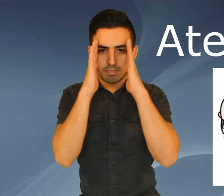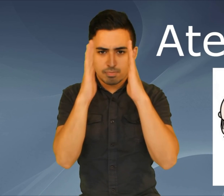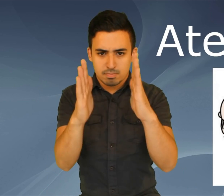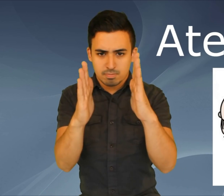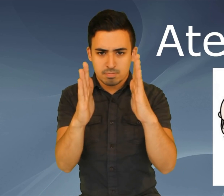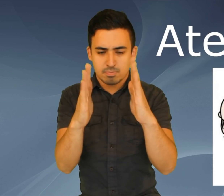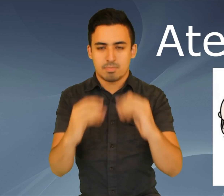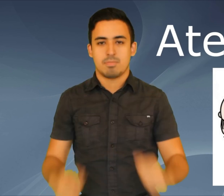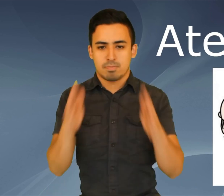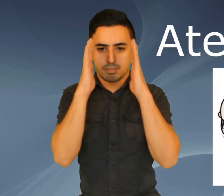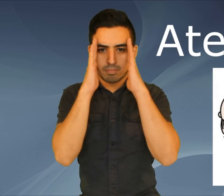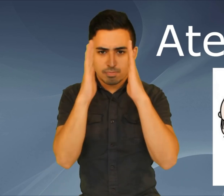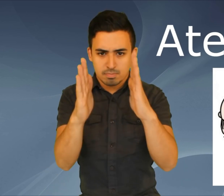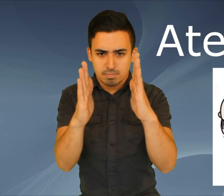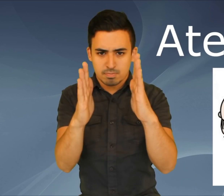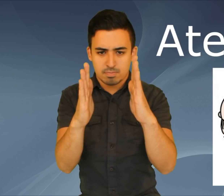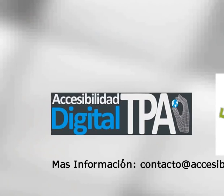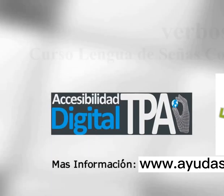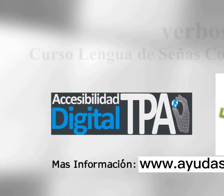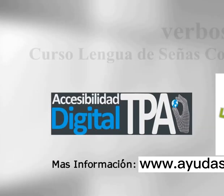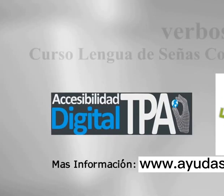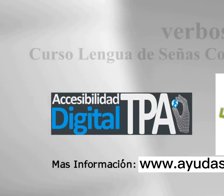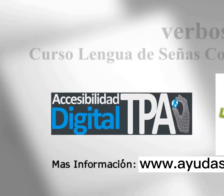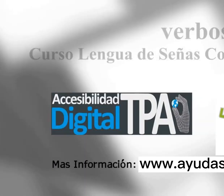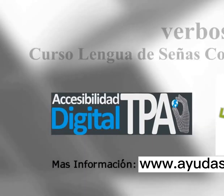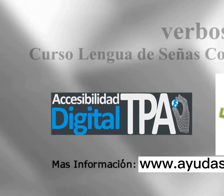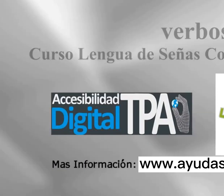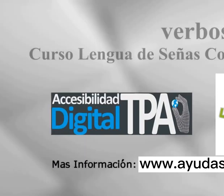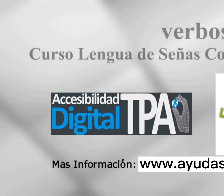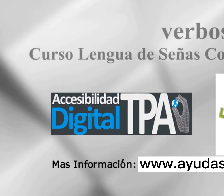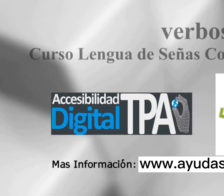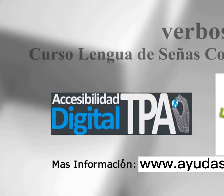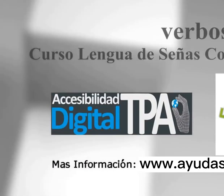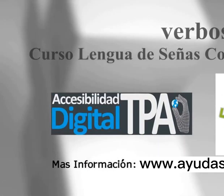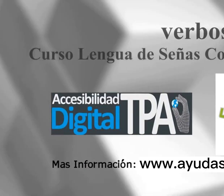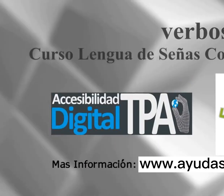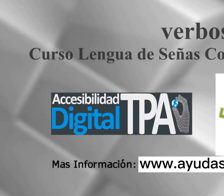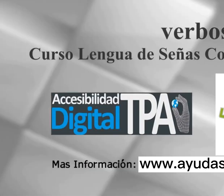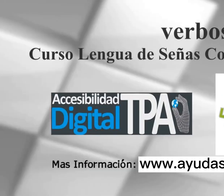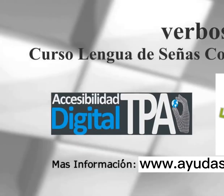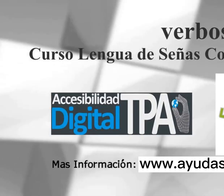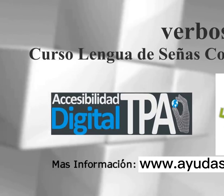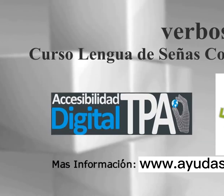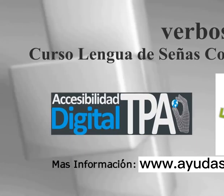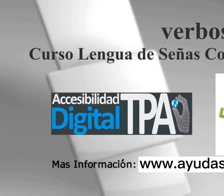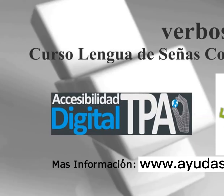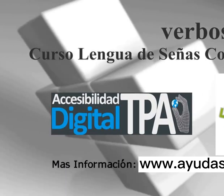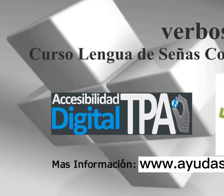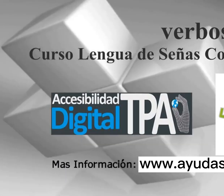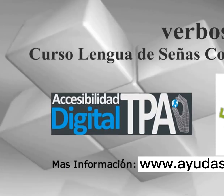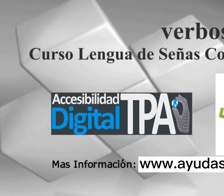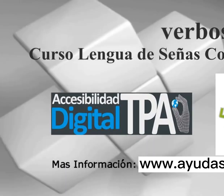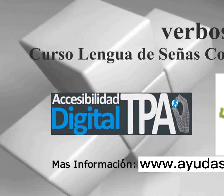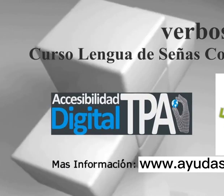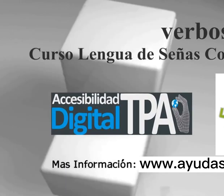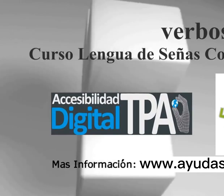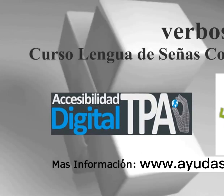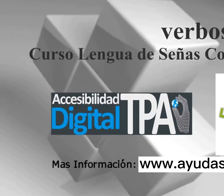atención atención Verbos, curso Lengua de Señas Colombiana producido por el servicio de accesibilidad digital de la Fundación Todos Podemos